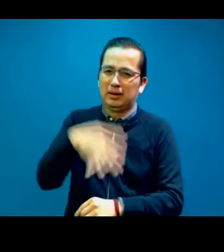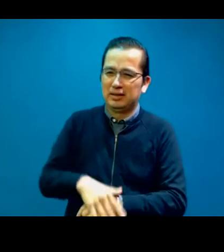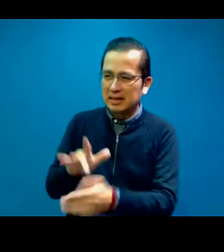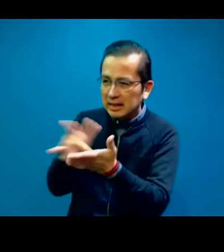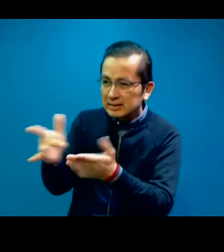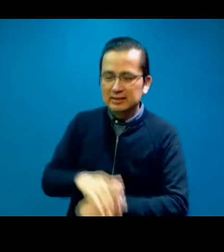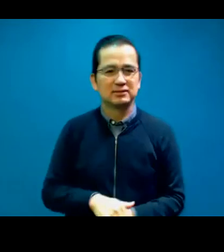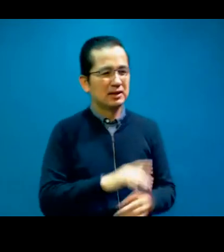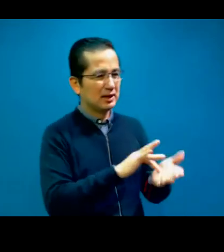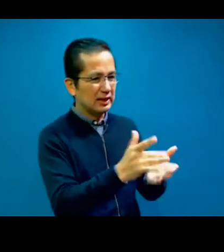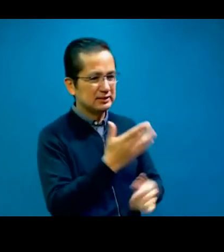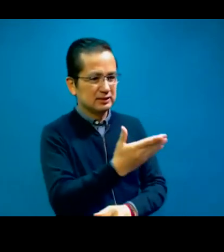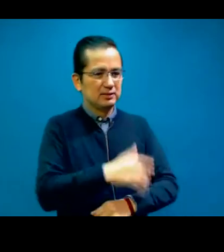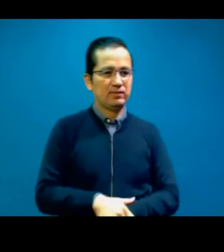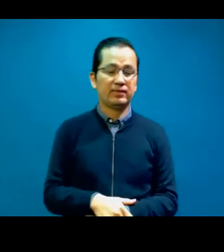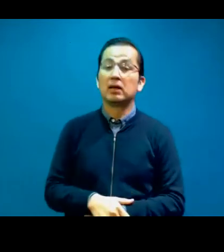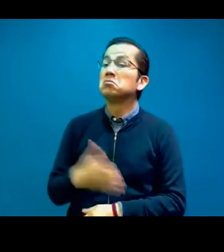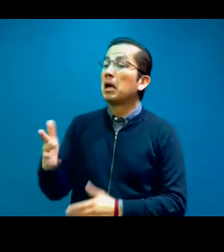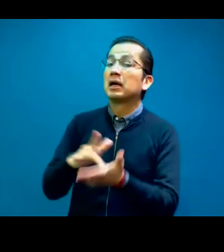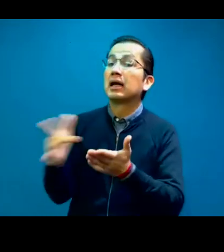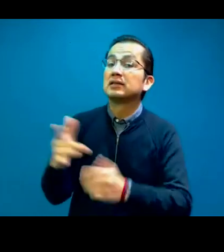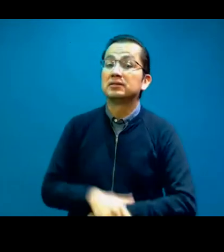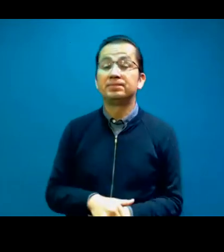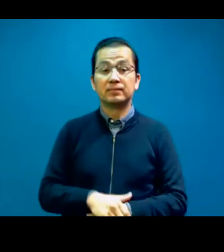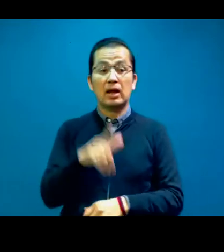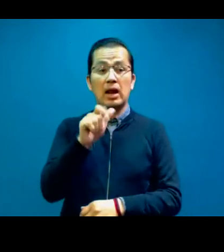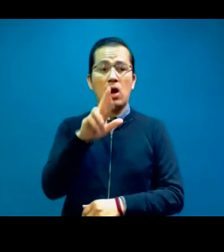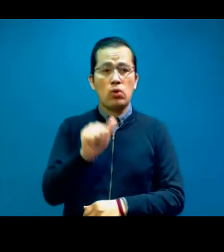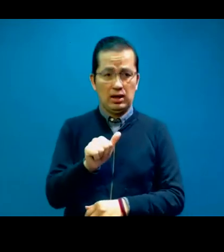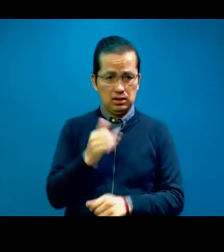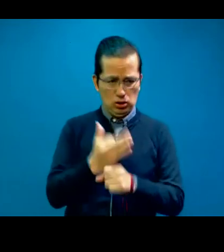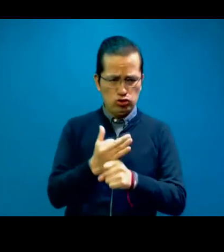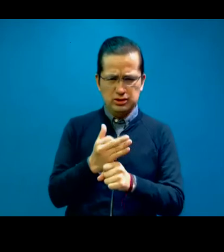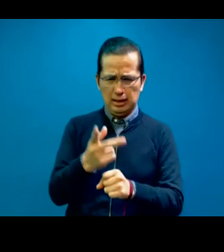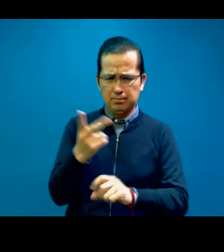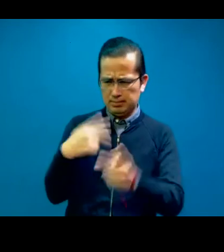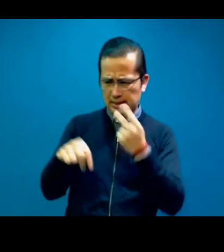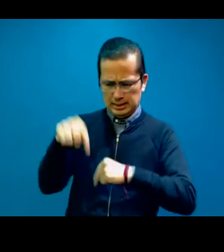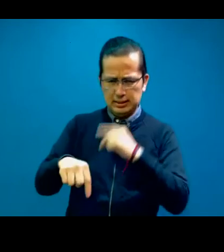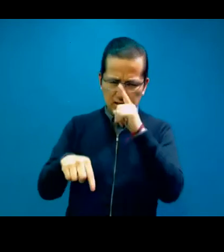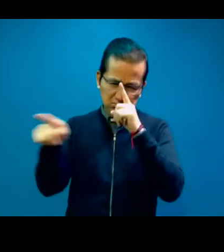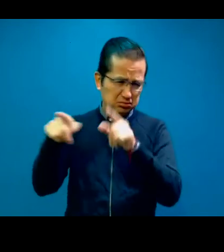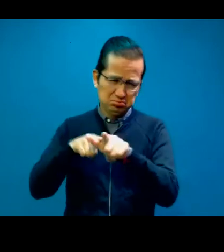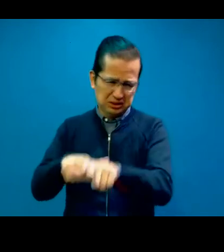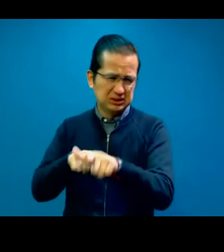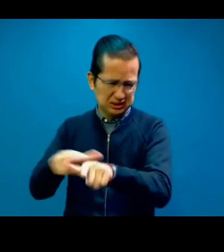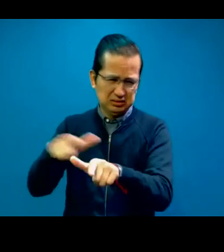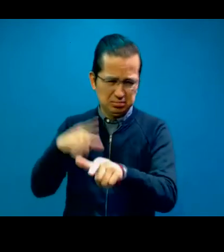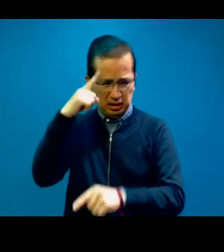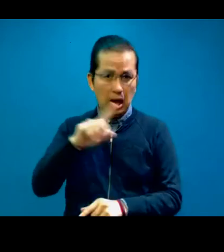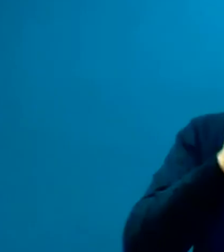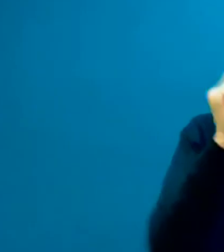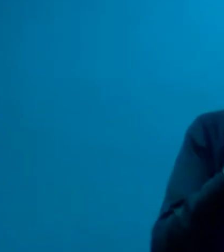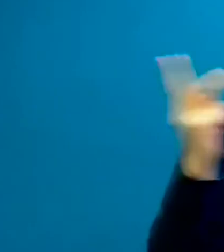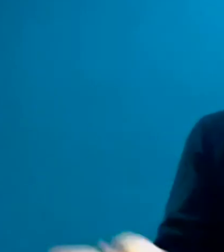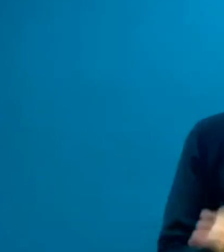invitación. No, muchísimas gracias, y bueno, Laura sigue por aquí con nosotros un momentito más, para quien quiera mandarle preguntas. Ahora,